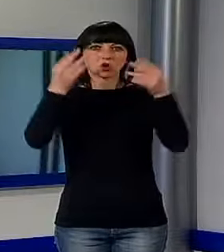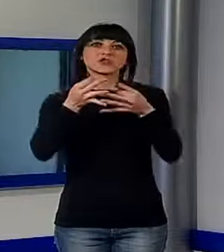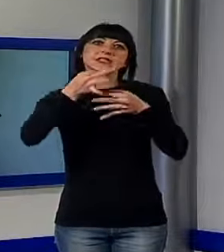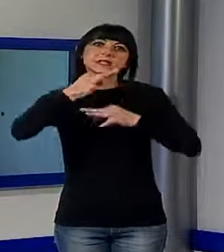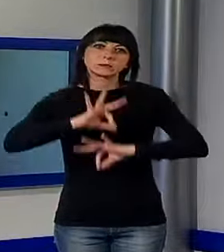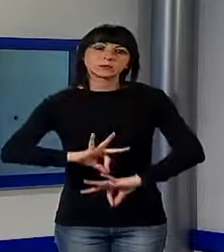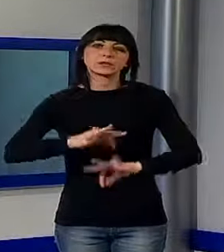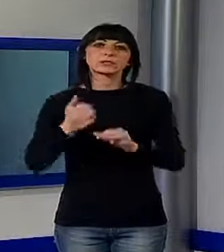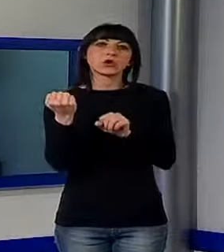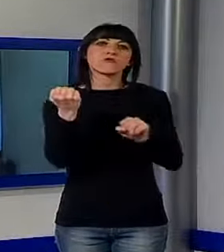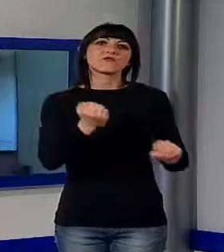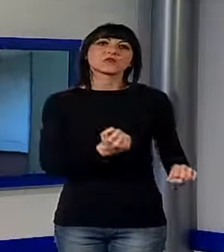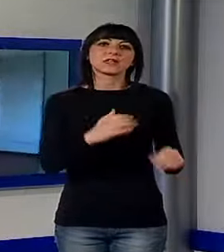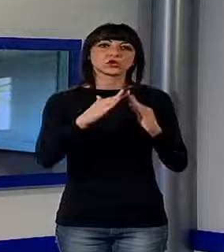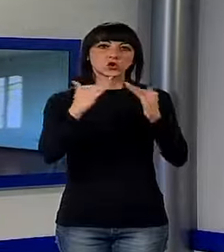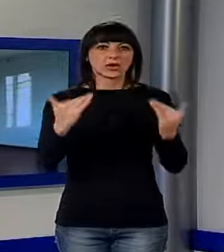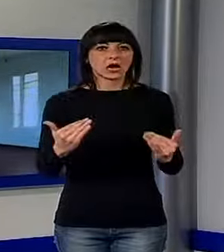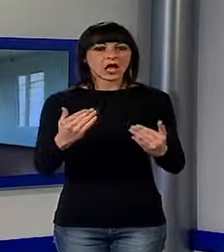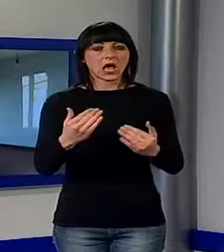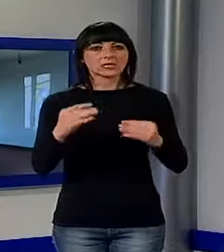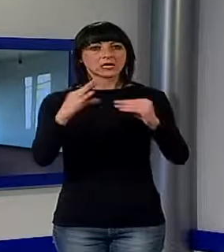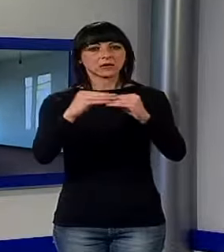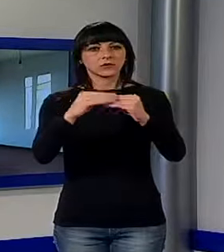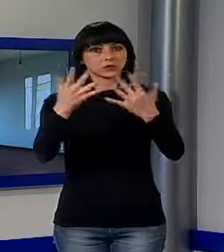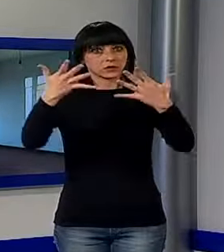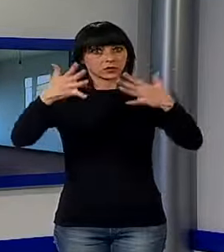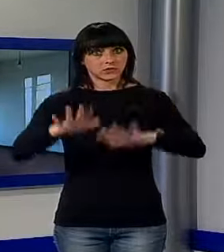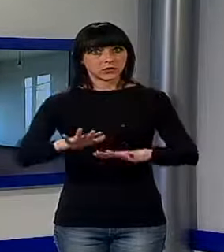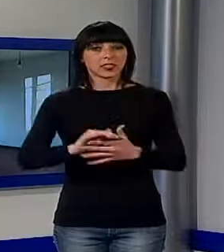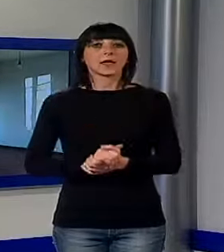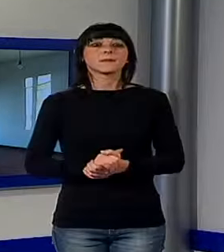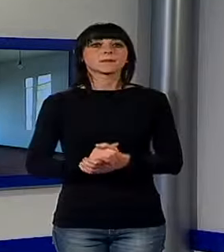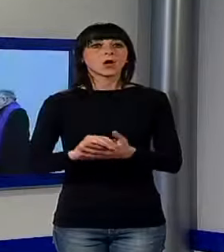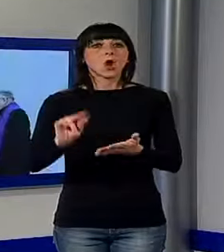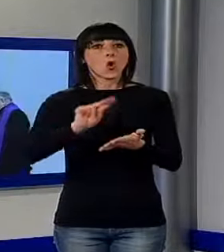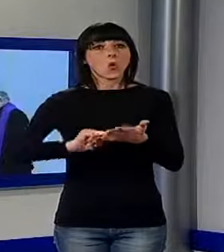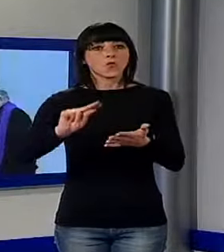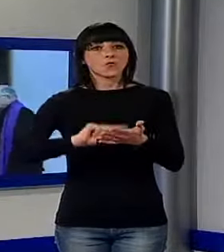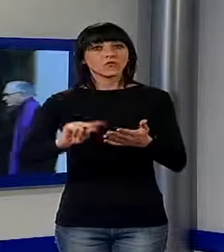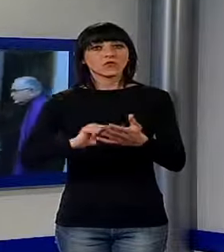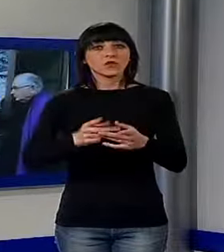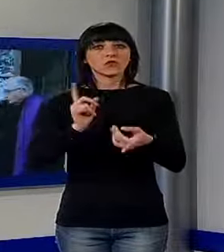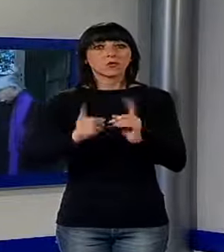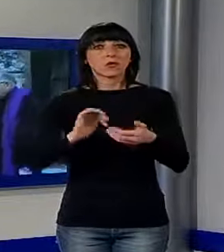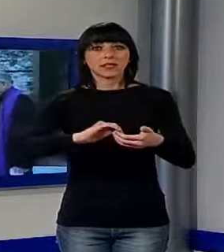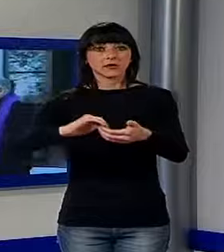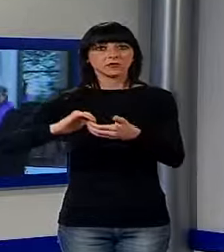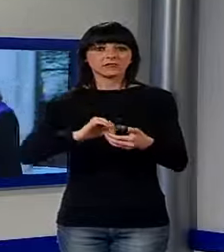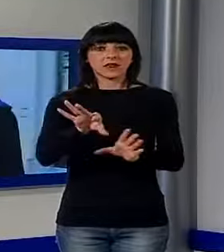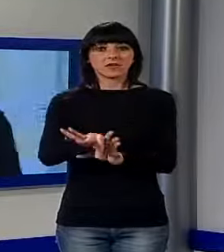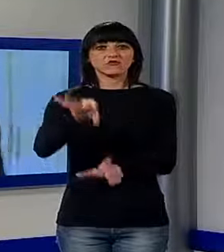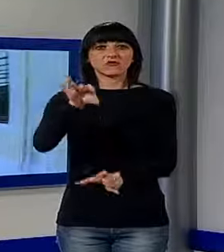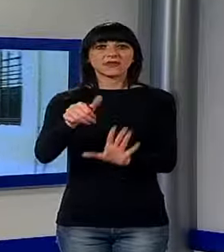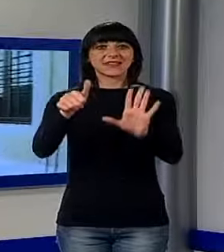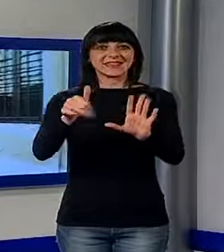disposizione della fondazione, che ha provveduto alla ristrutturazione. L'ufficio delle politiche sociali del comune ha poi selezionato le